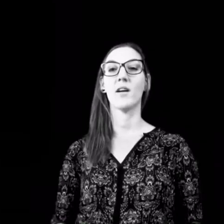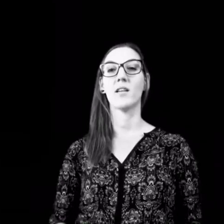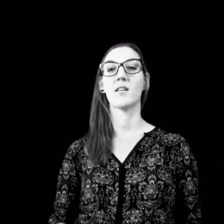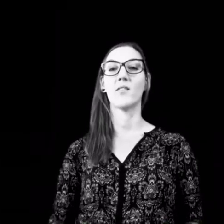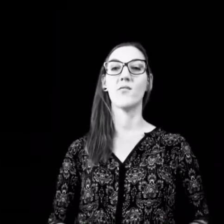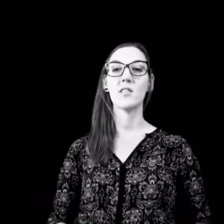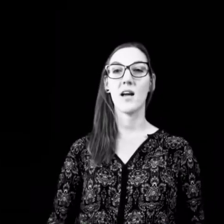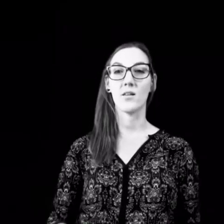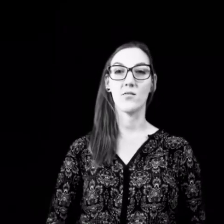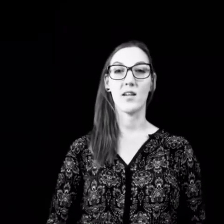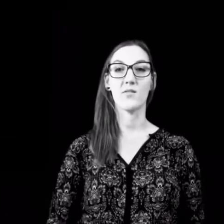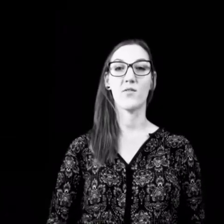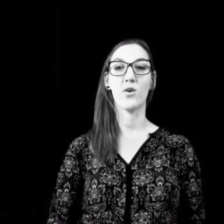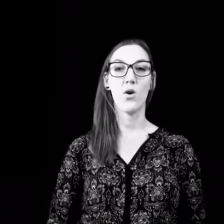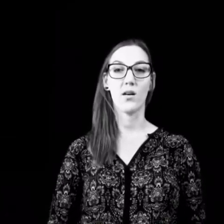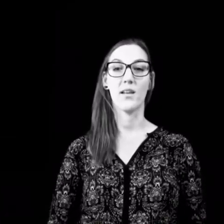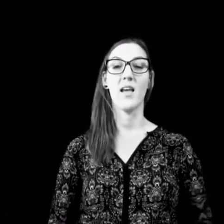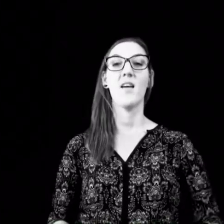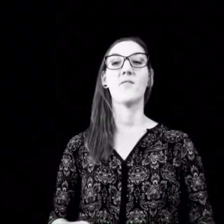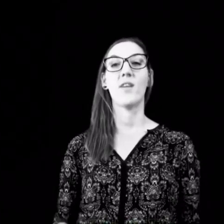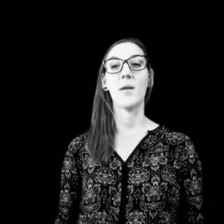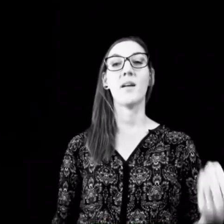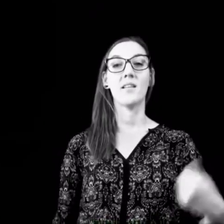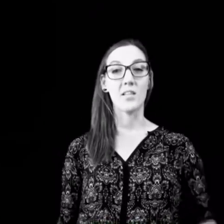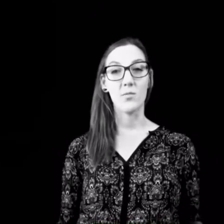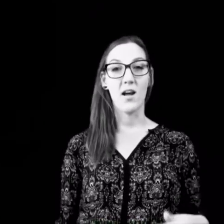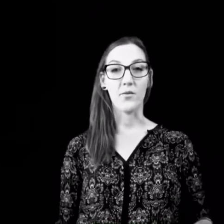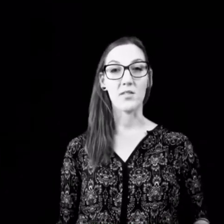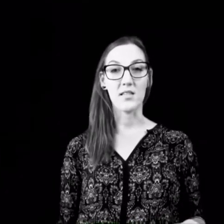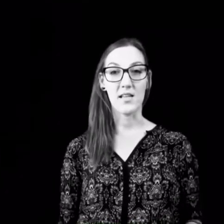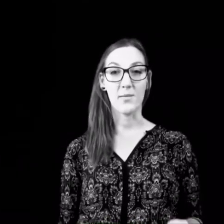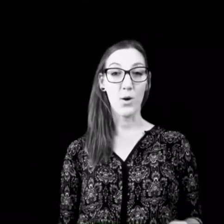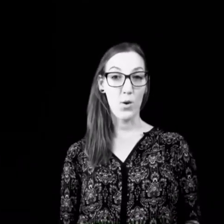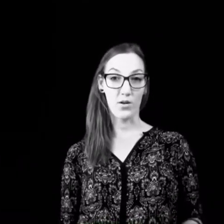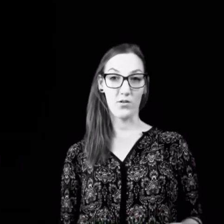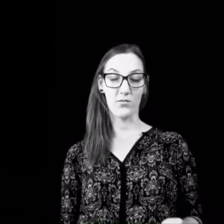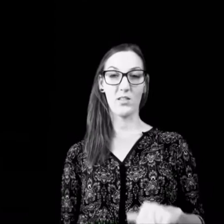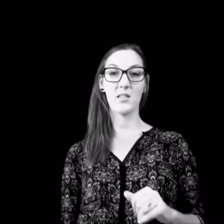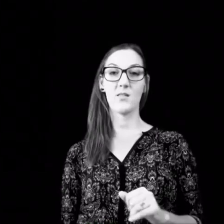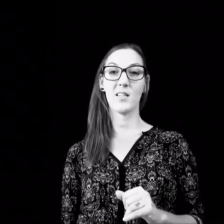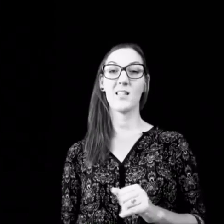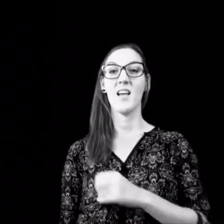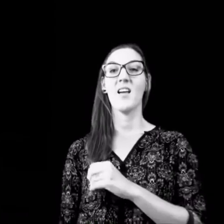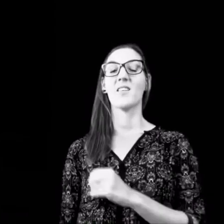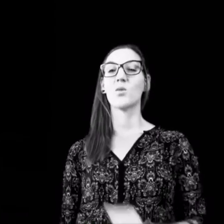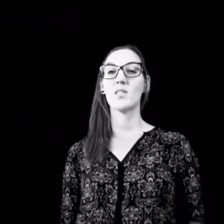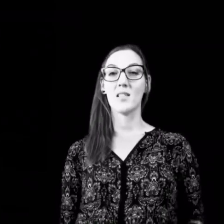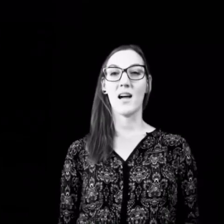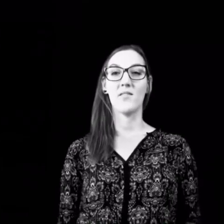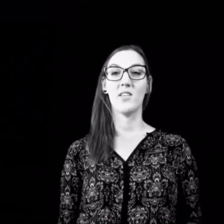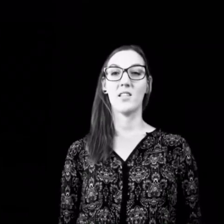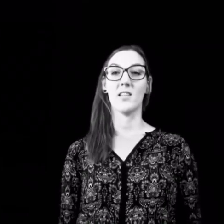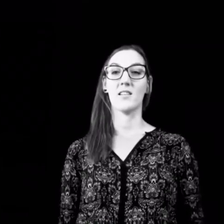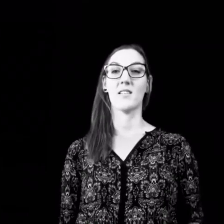eine gewisse Art und Weise verloren, weil man nicht mehr auf sich selber hört. Und das ist was, was so zentral wichtig ist.